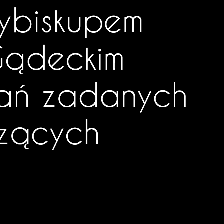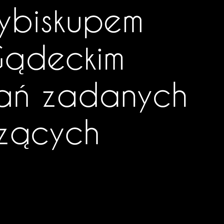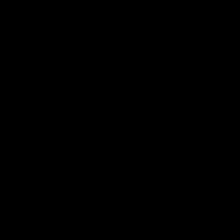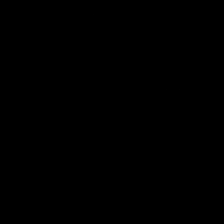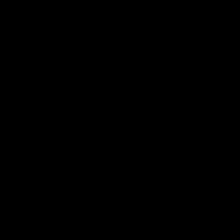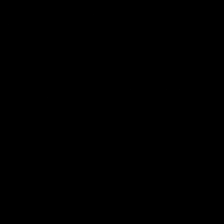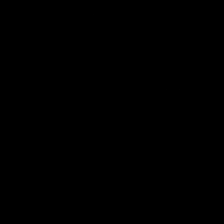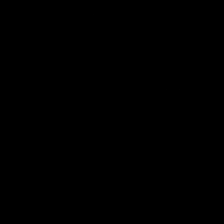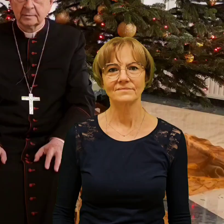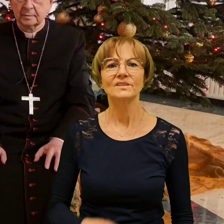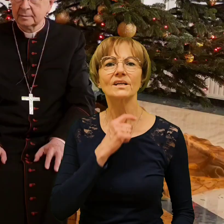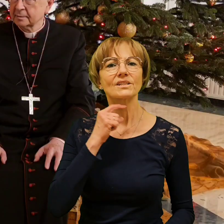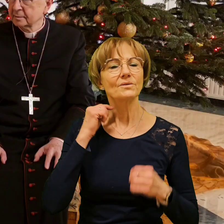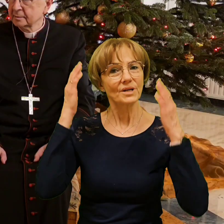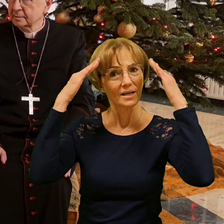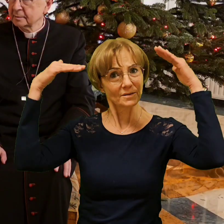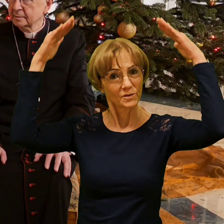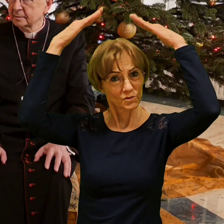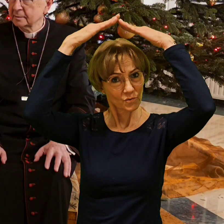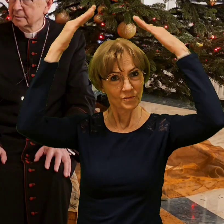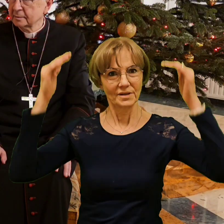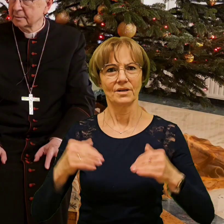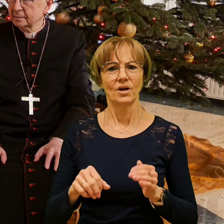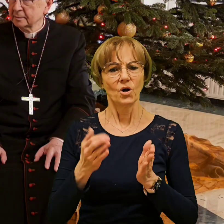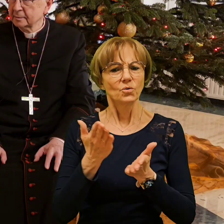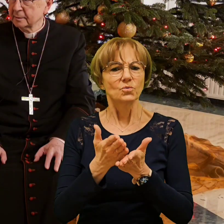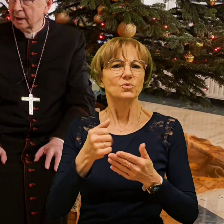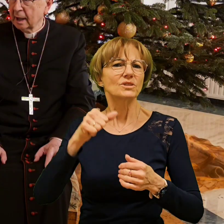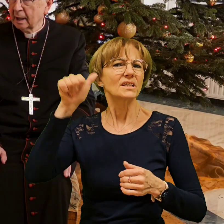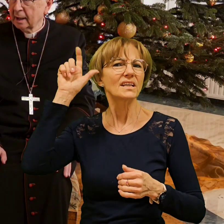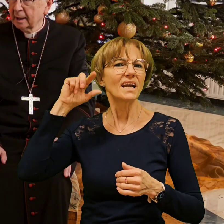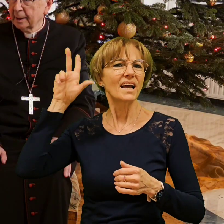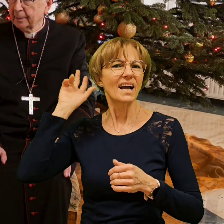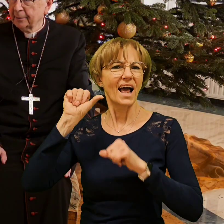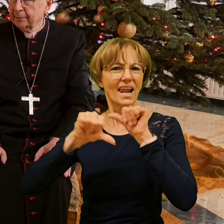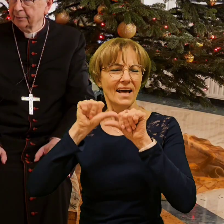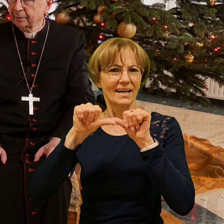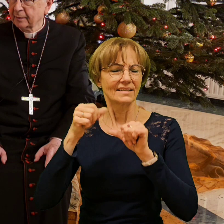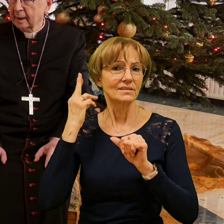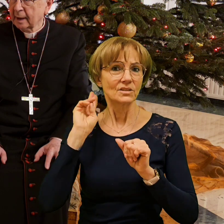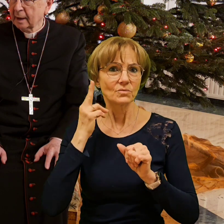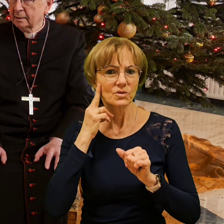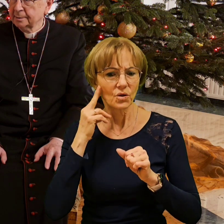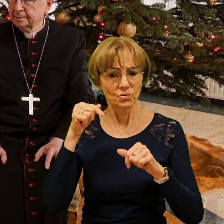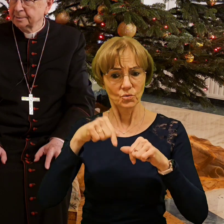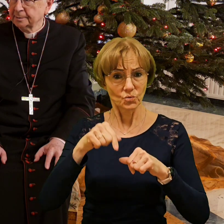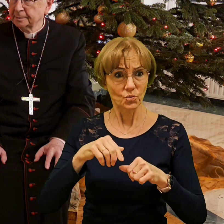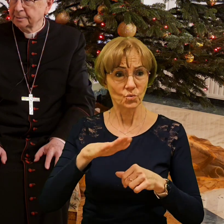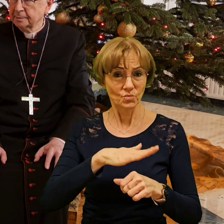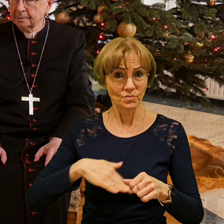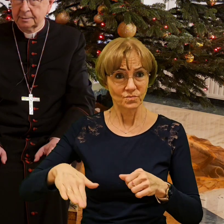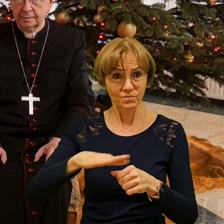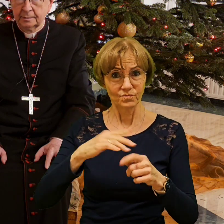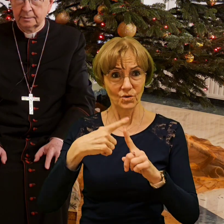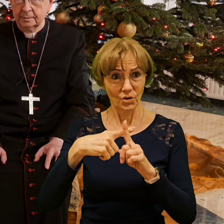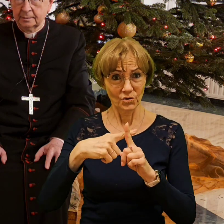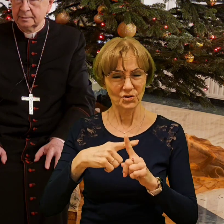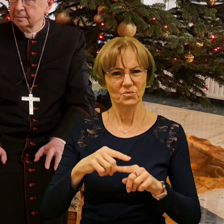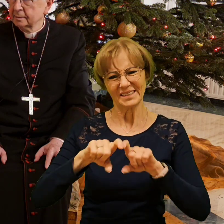Muzyka Księże arcybiskupie, już od kilku lat nie słyszący, nie tylko ci z naszej archidiecezji, ale